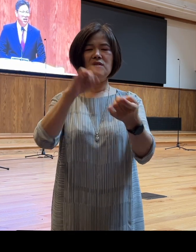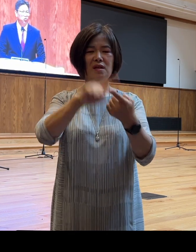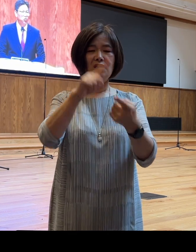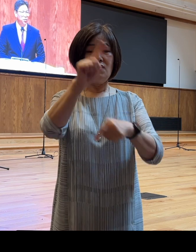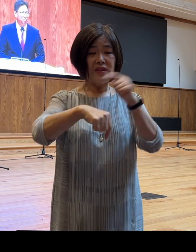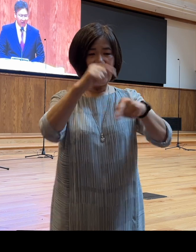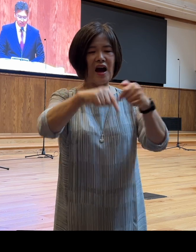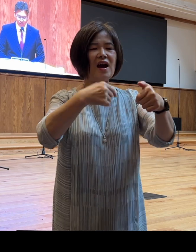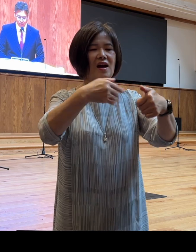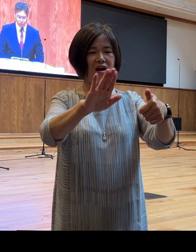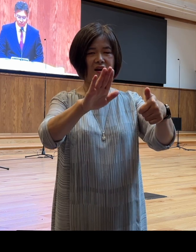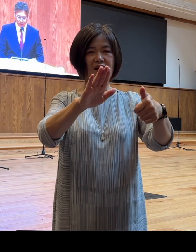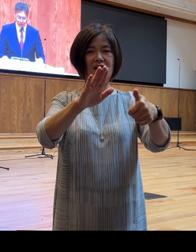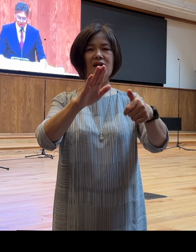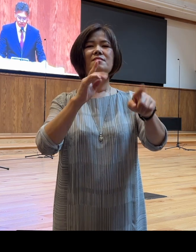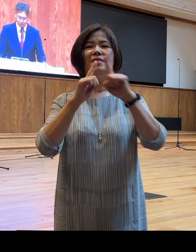말씀하고 있는 것입니다